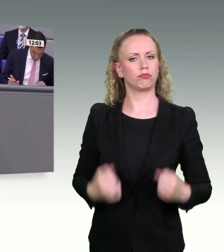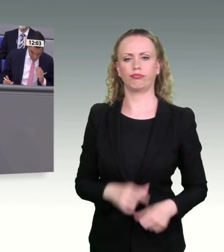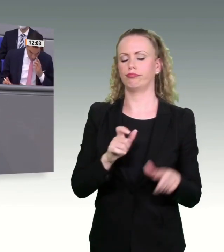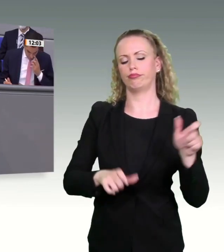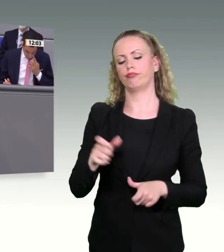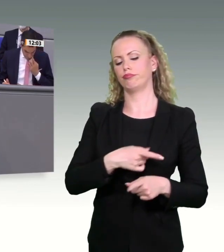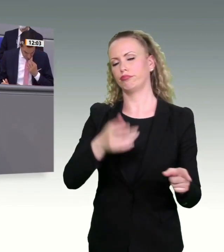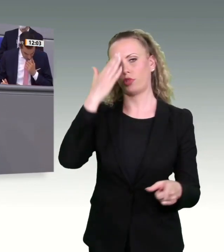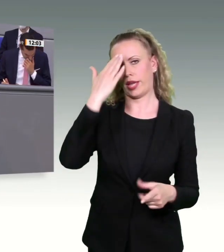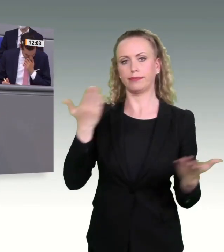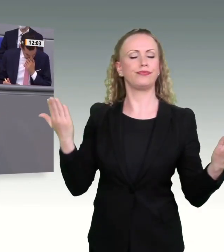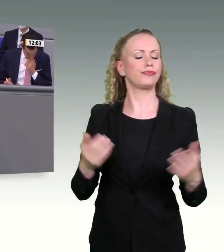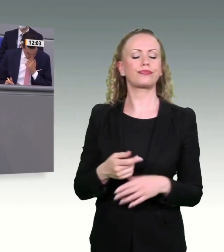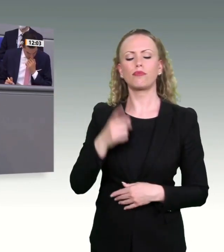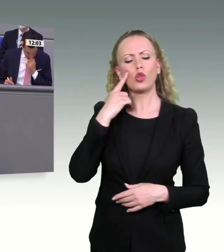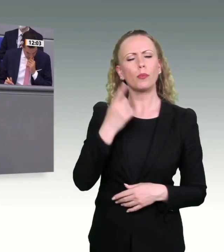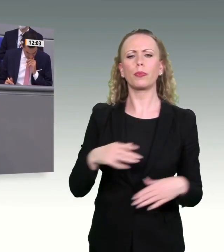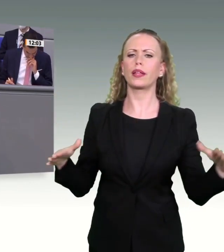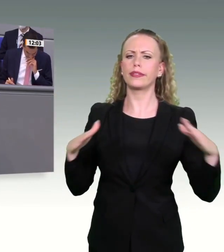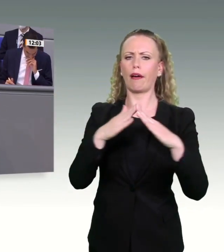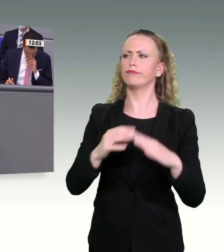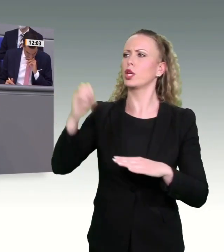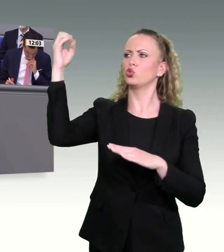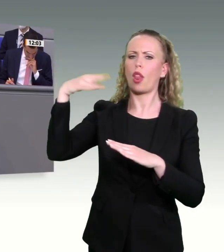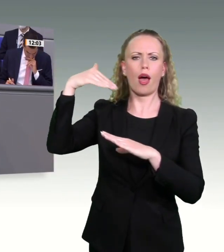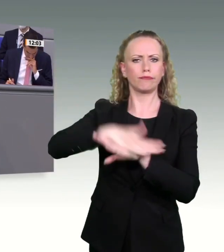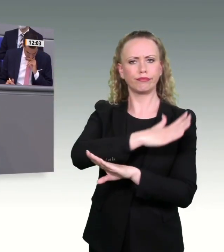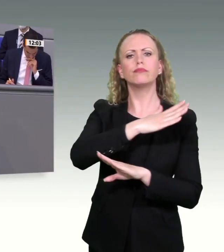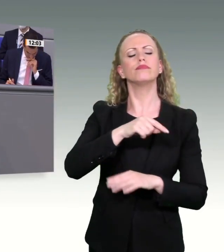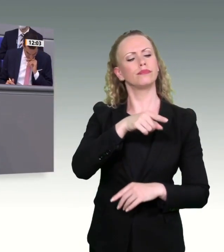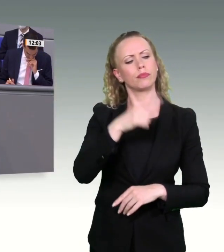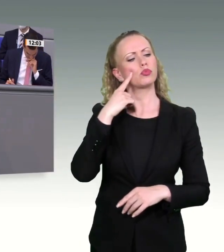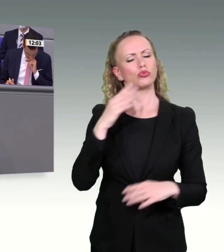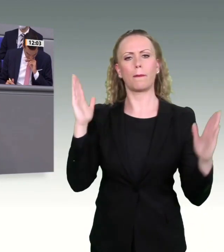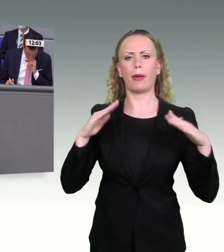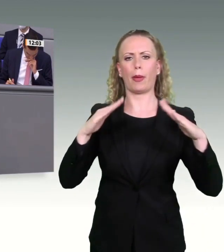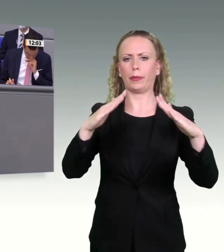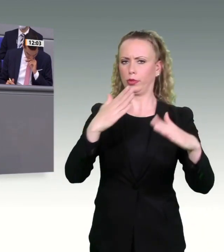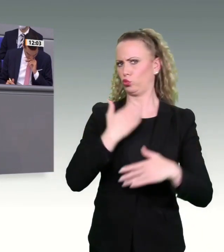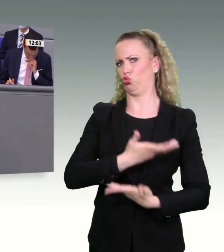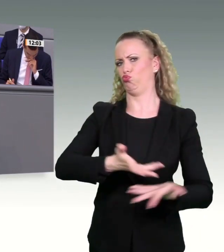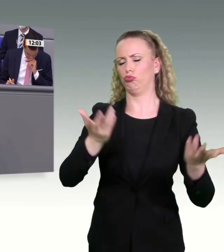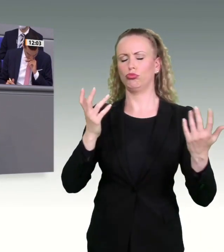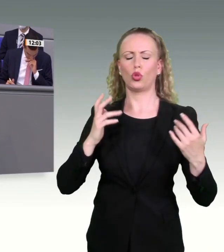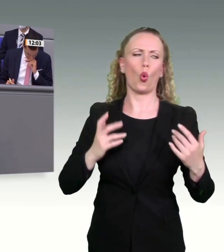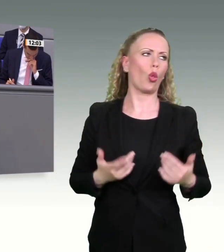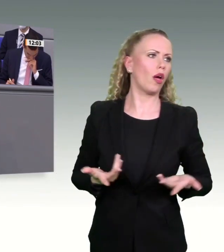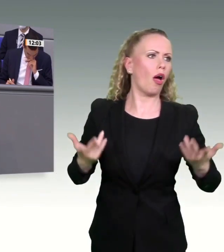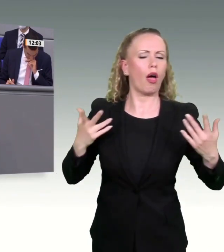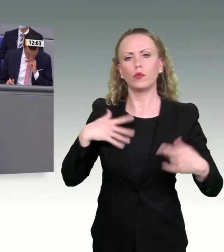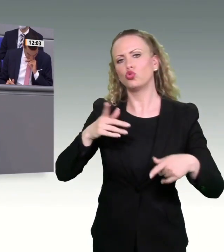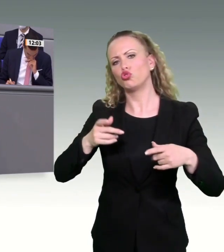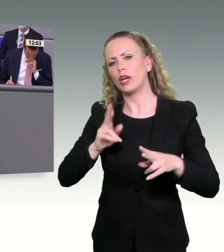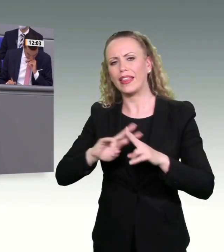eine Solaranlage auf ihr Dach zu bauen, oder wenn Sie mit jemandem darüber sprechen, der das tut, oder wenn Sie versuchen, eine Renovierung durchzuführen, oder wenn Sie